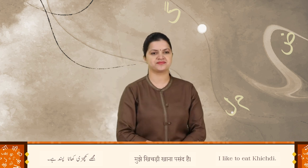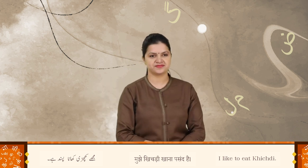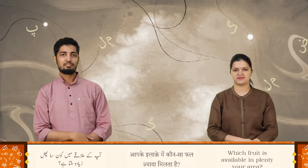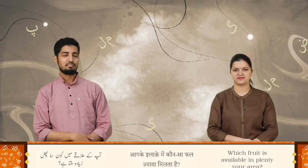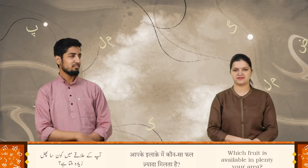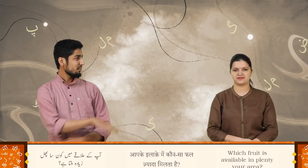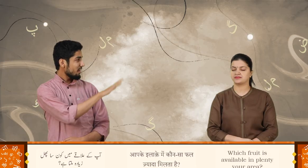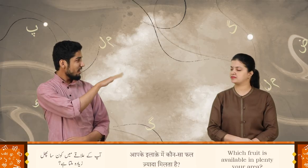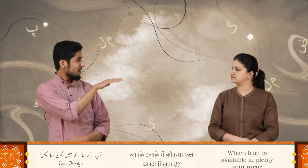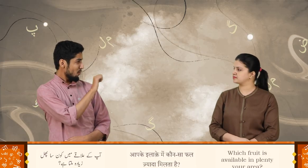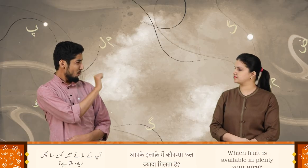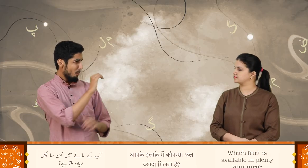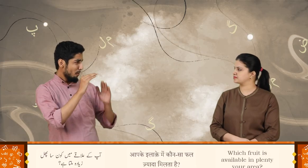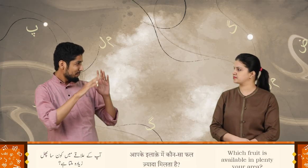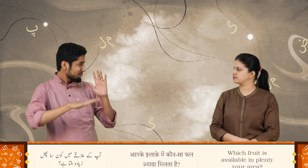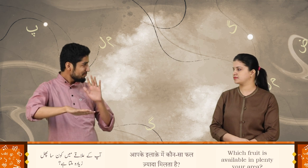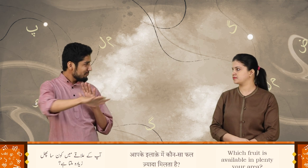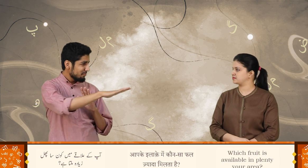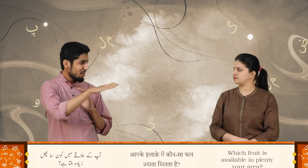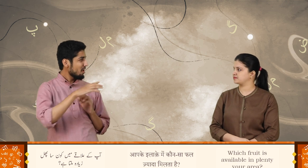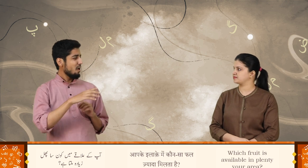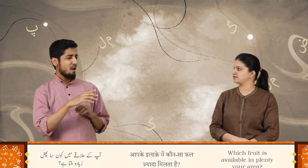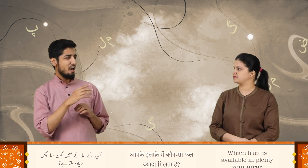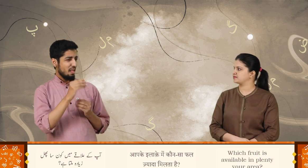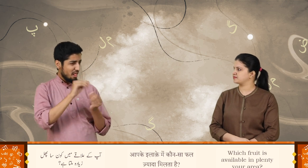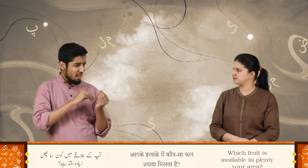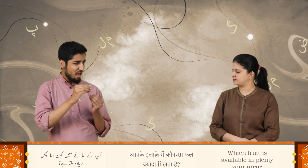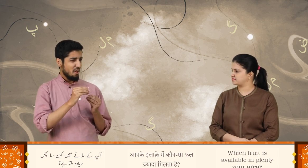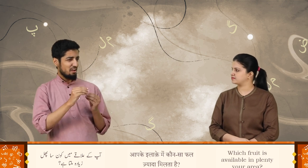آپ کے علاقے میں کون سا پھل زیادہ ملتا ہے؟